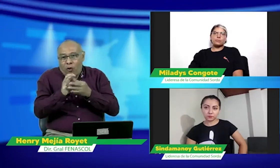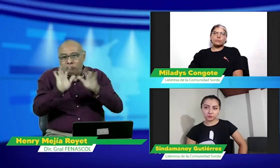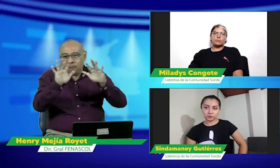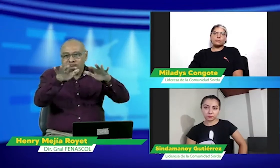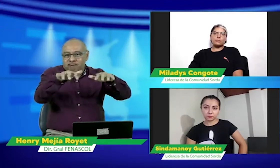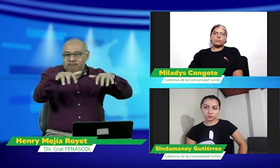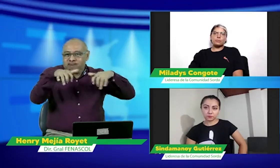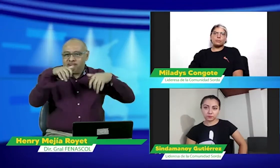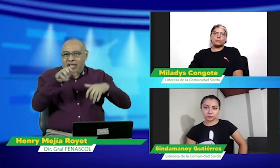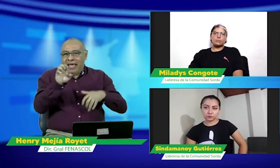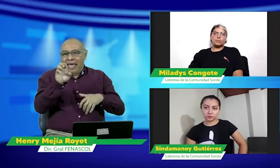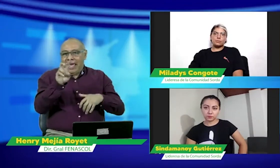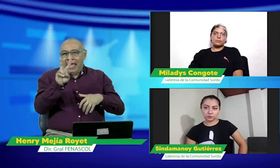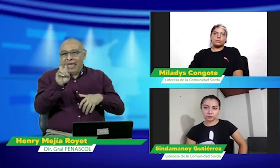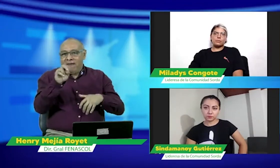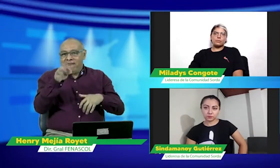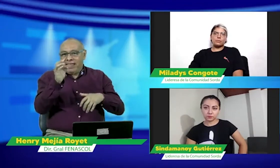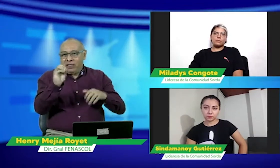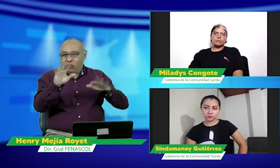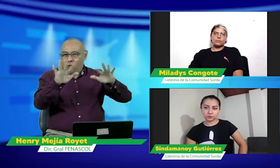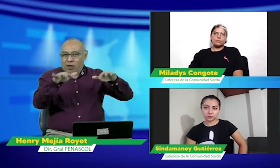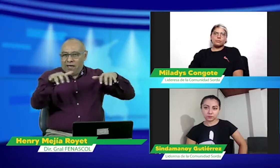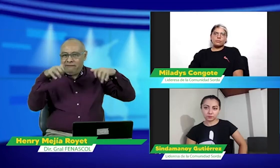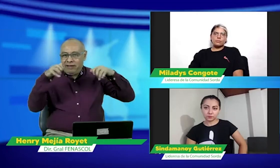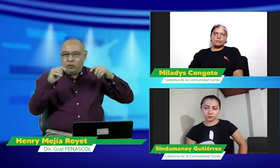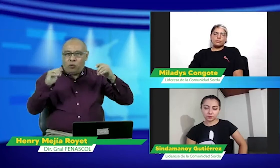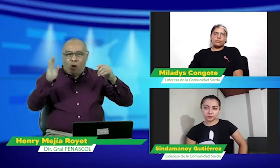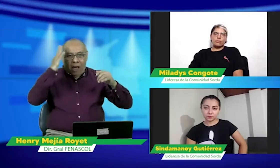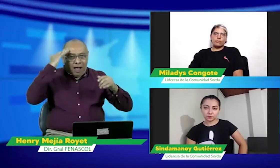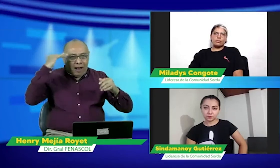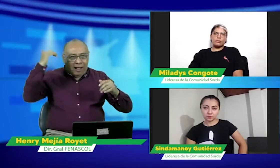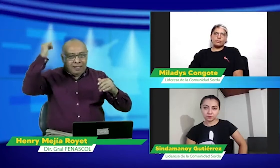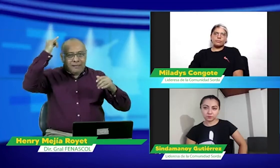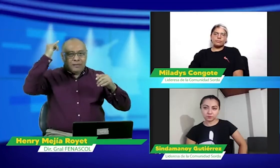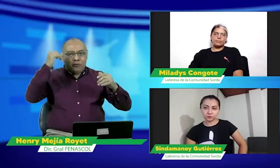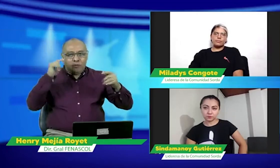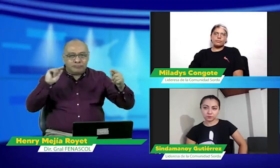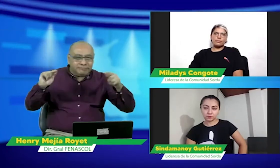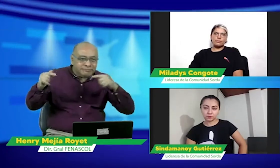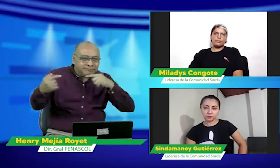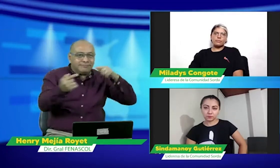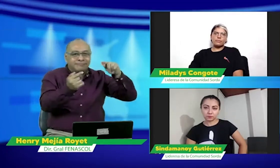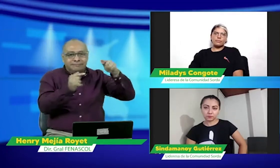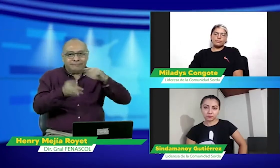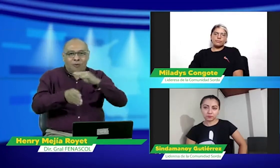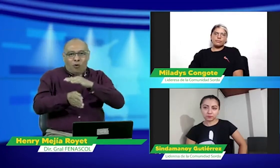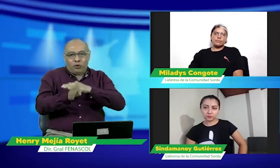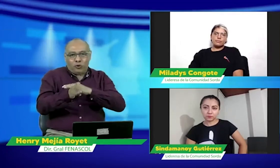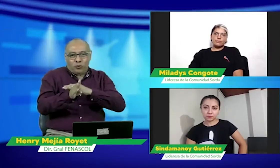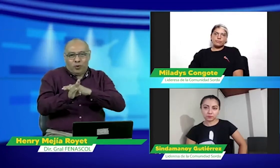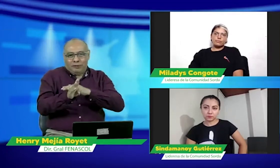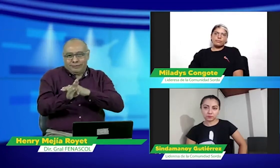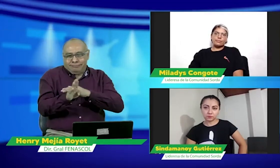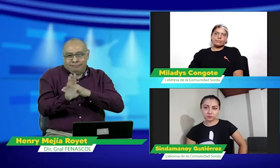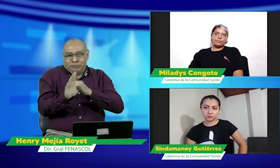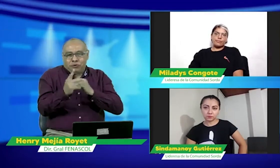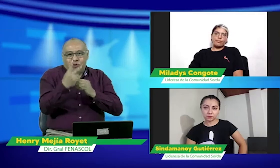como FENASCOL podamos proponer un evento de tipo académico en el cual se